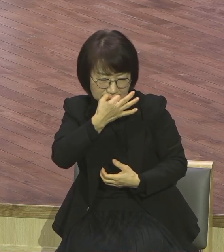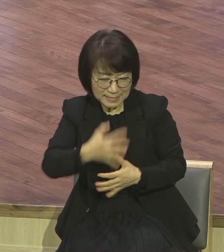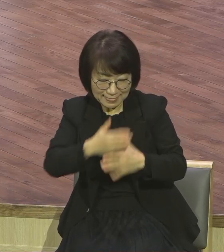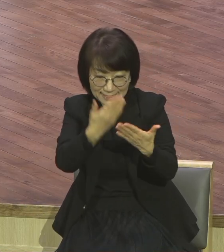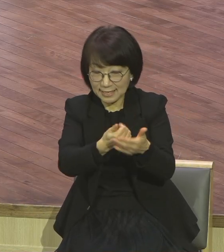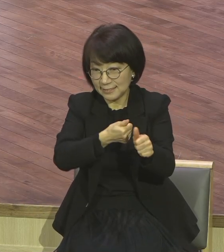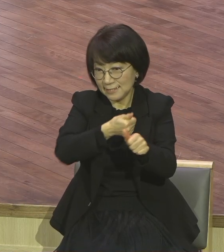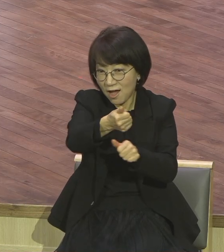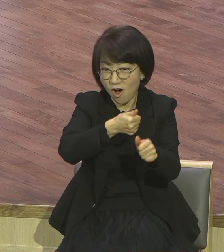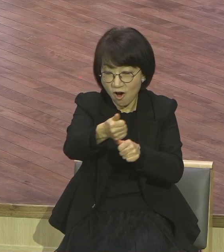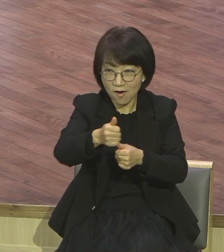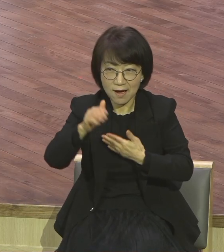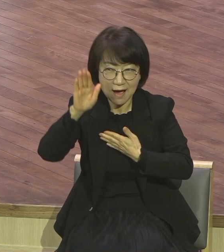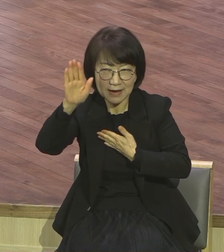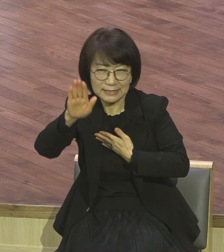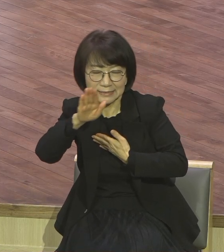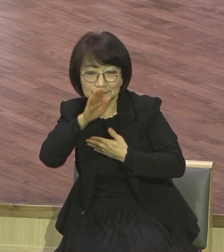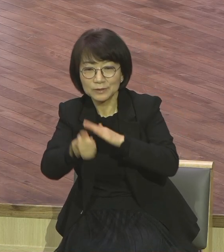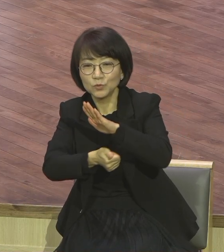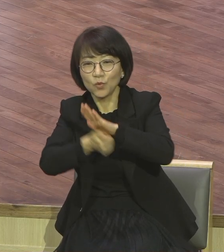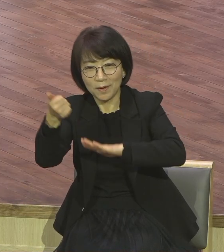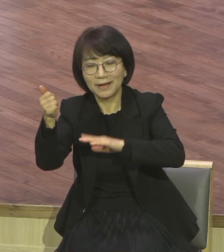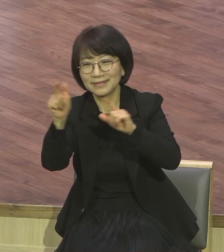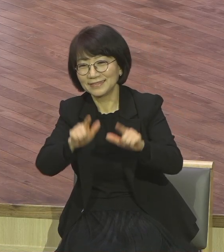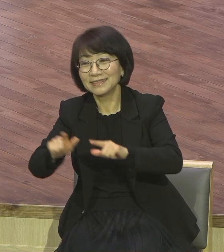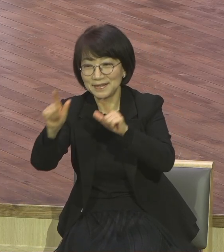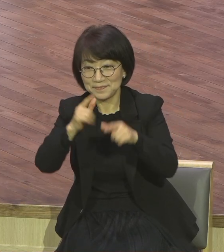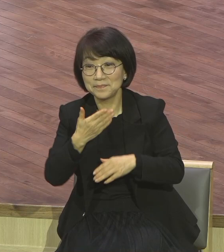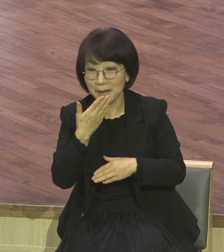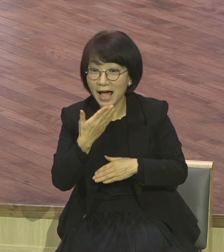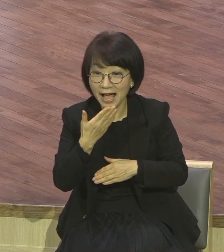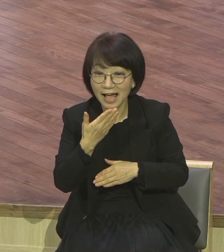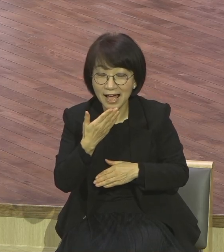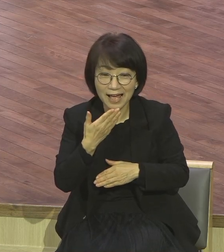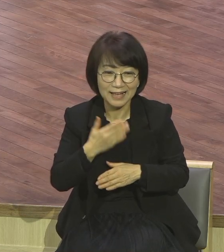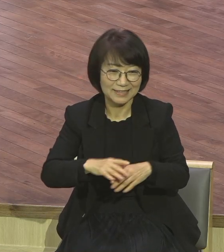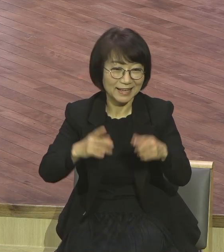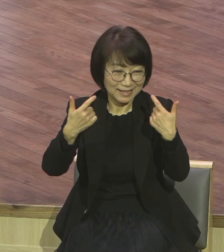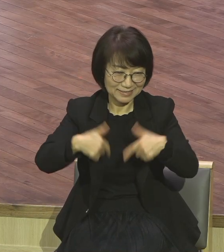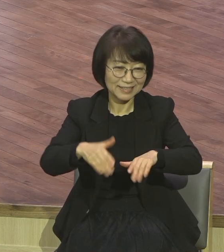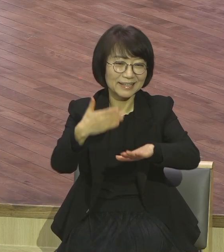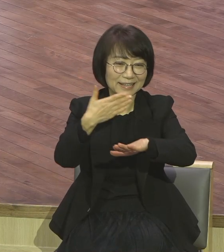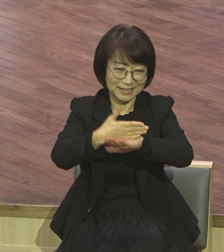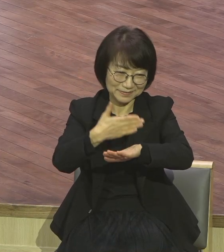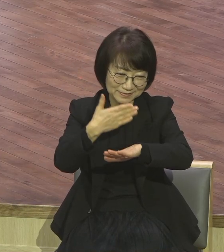소망의 삶을 살 수 있음에 늘 감사해야 합니다.